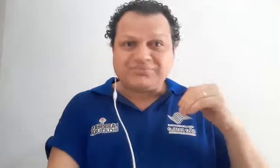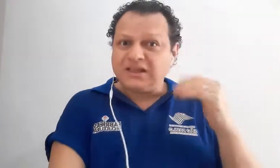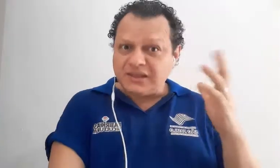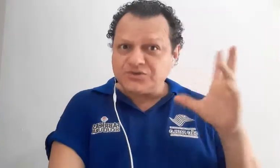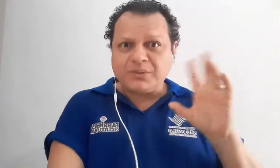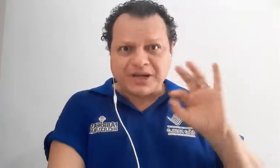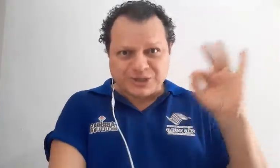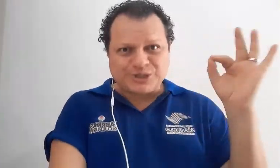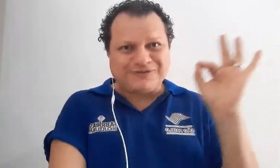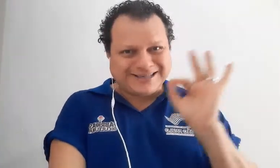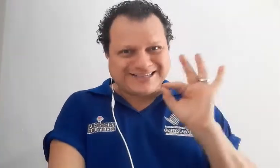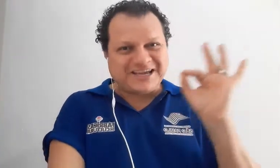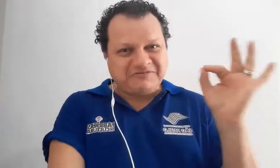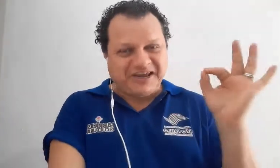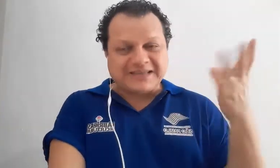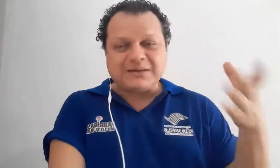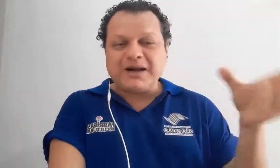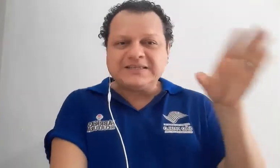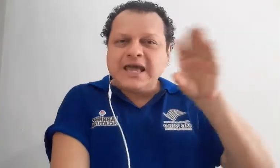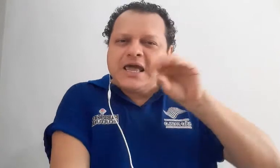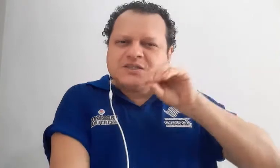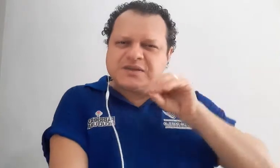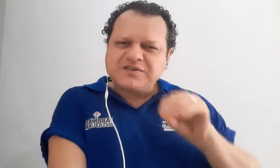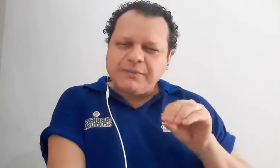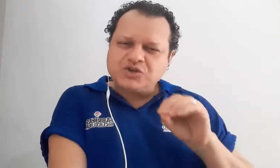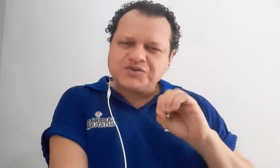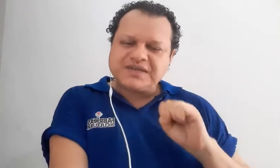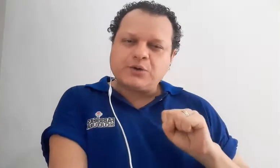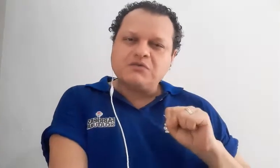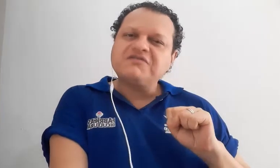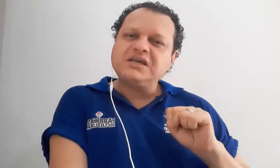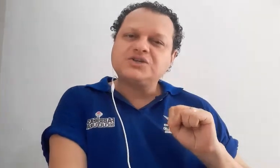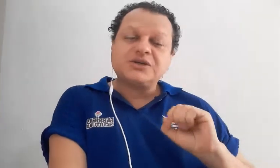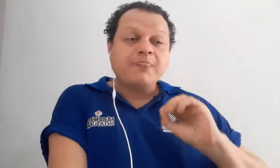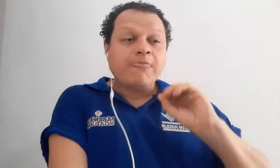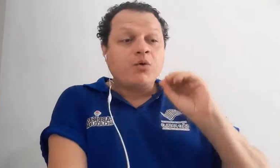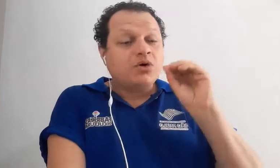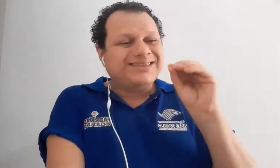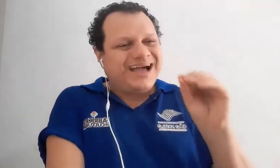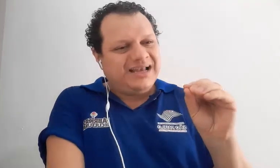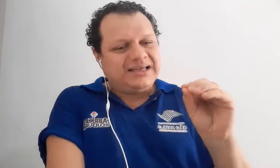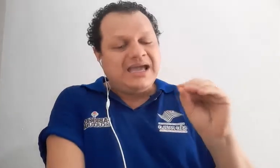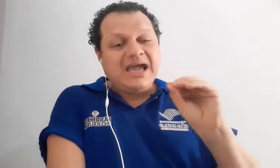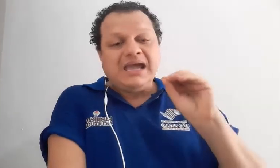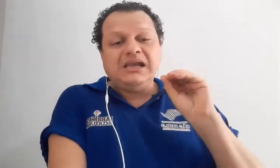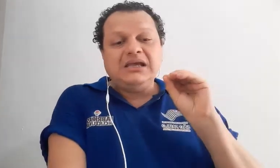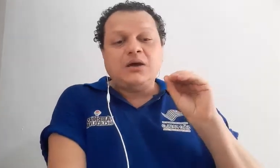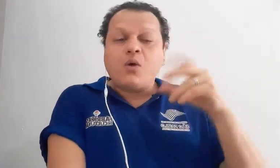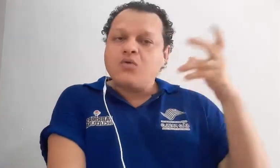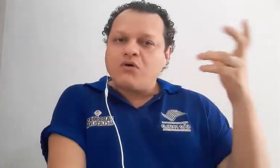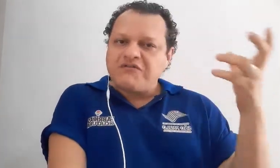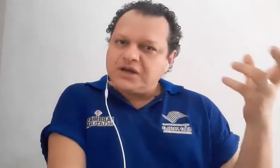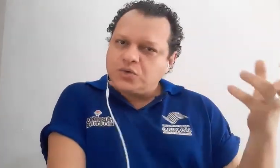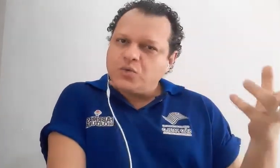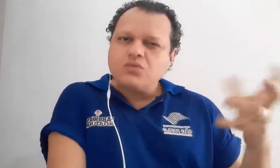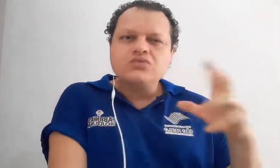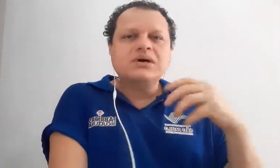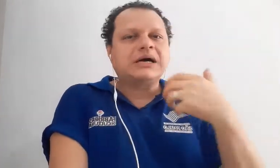Então só para que a gente faça sua referência. Mas, especificamente no século XX, o Kodali, ele, com o governo húngaro,